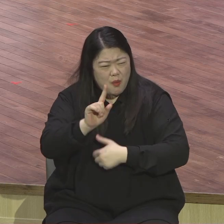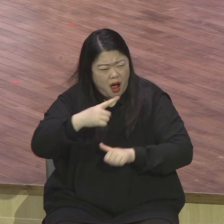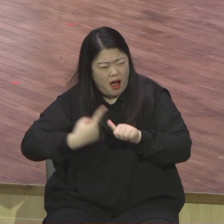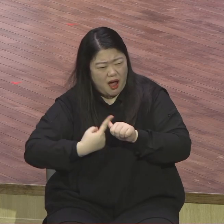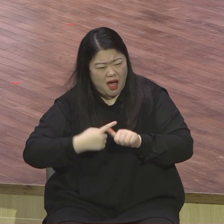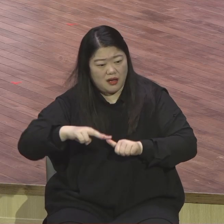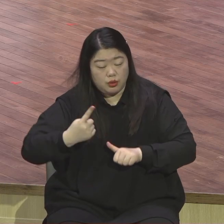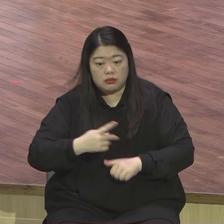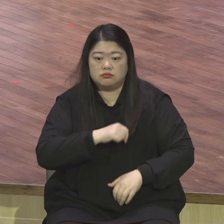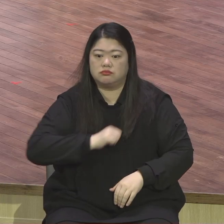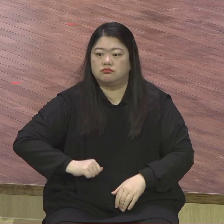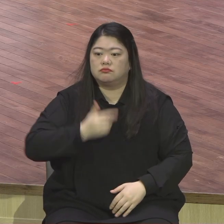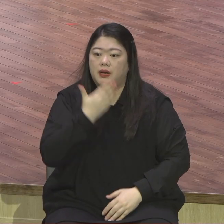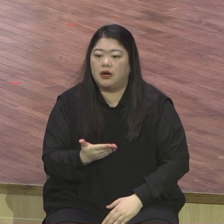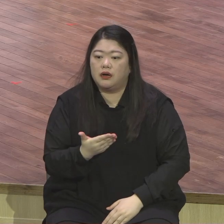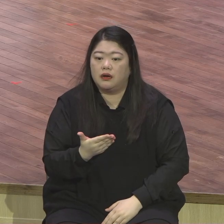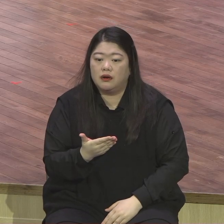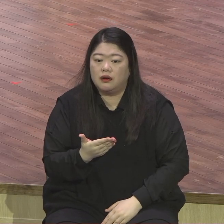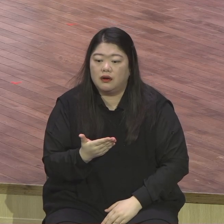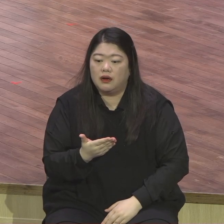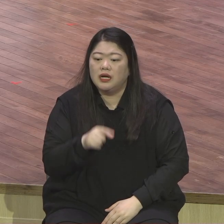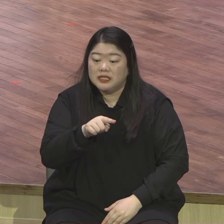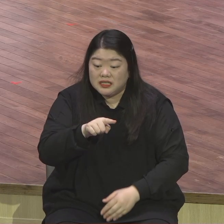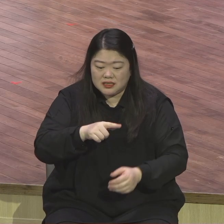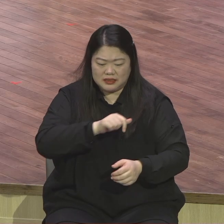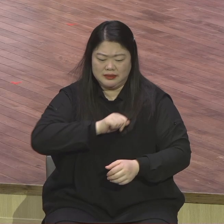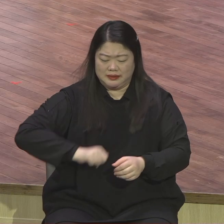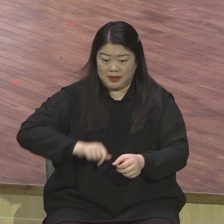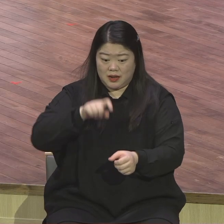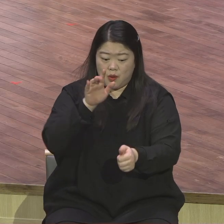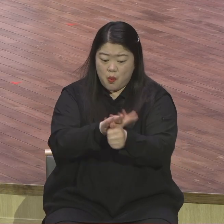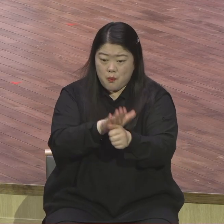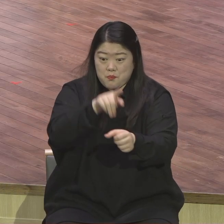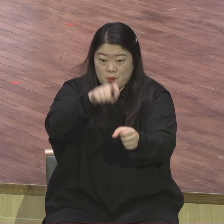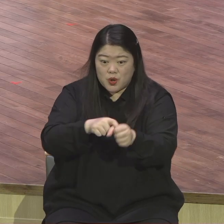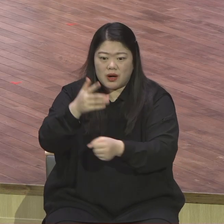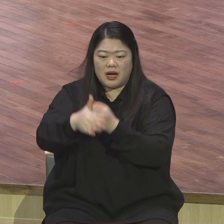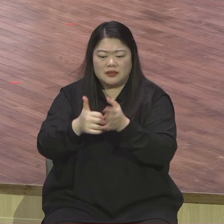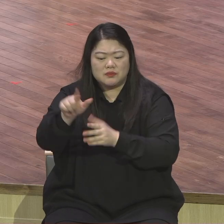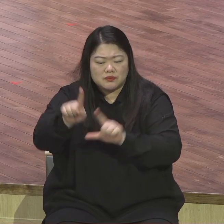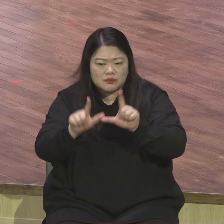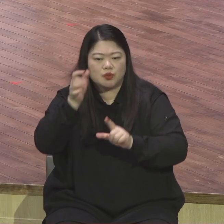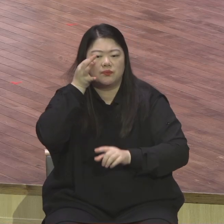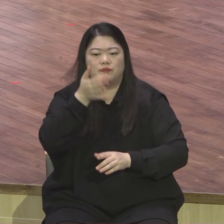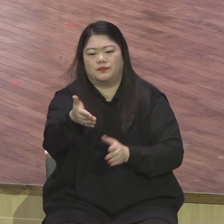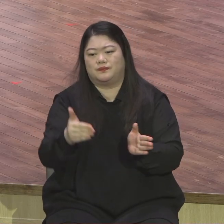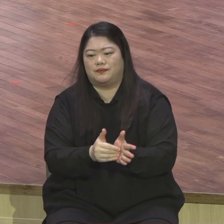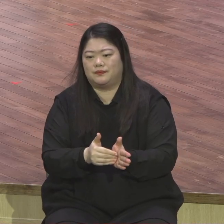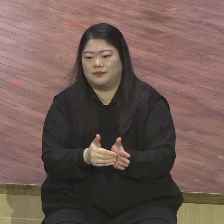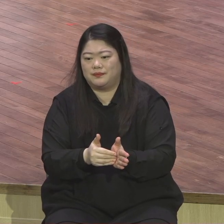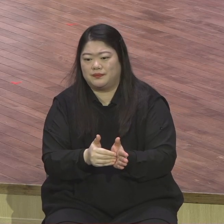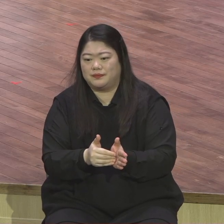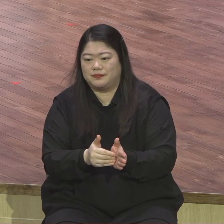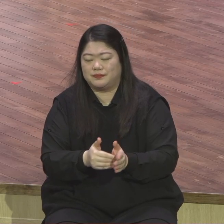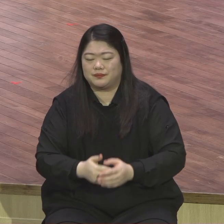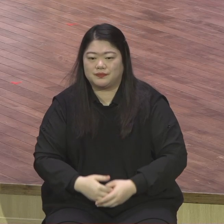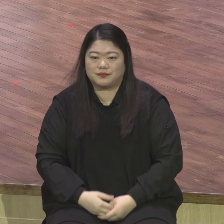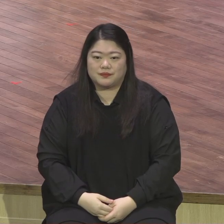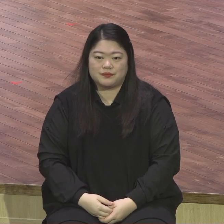죽음과 위기 가운데 처했을 때 이 영광을 이 장면을 생각했을